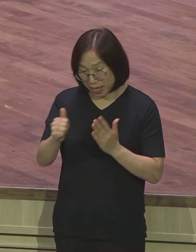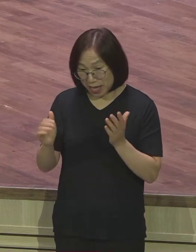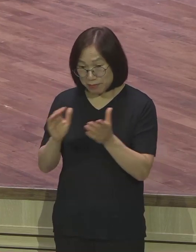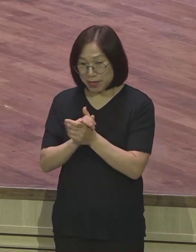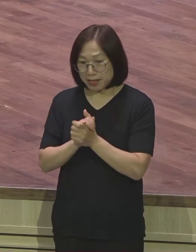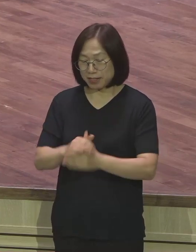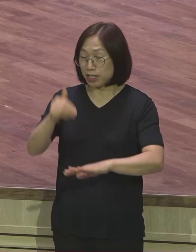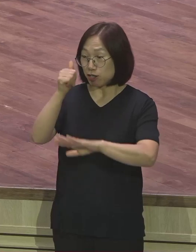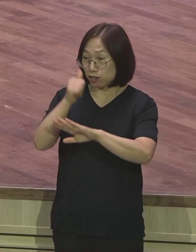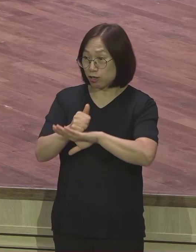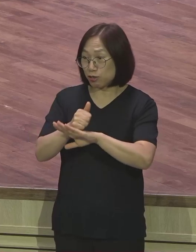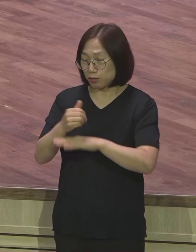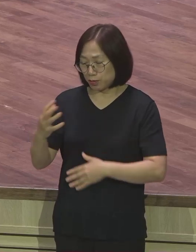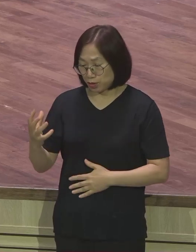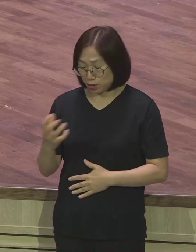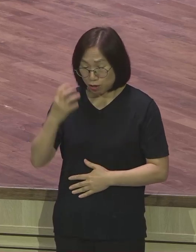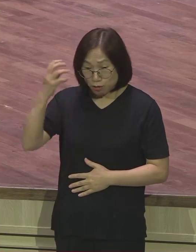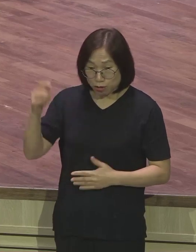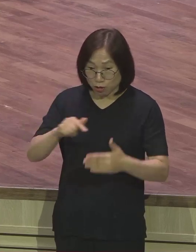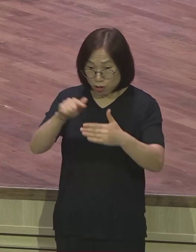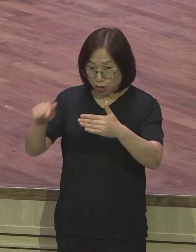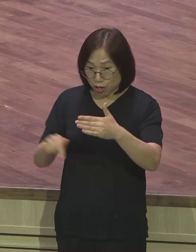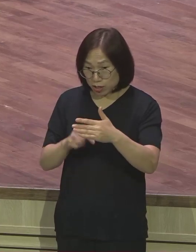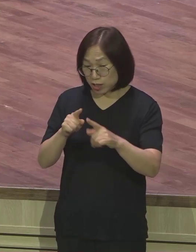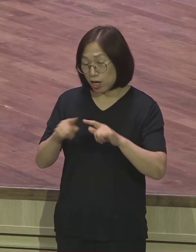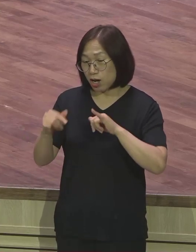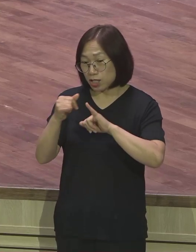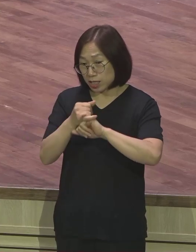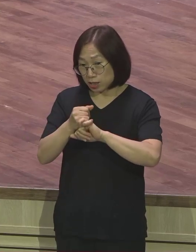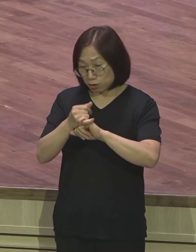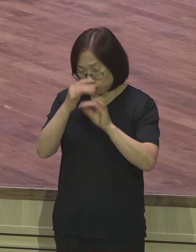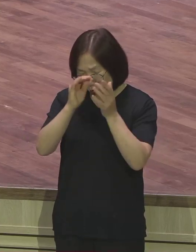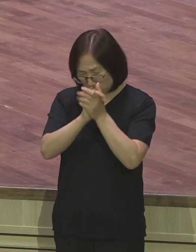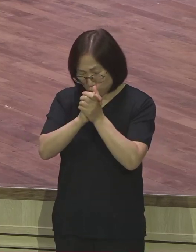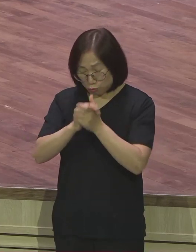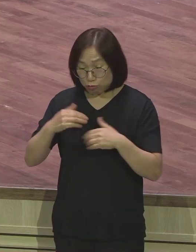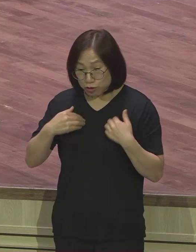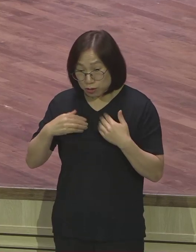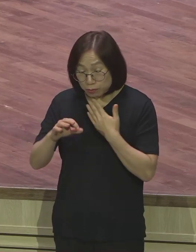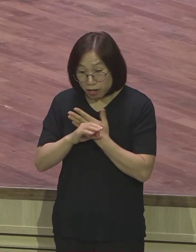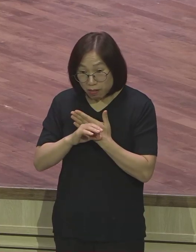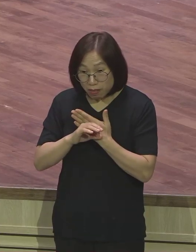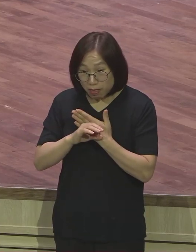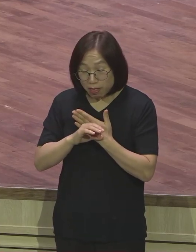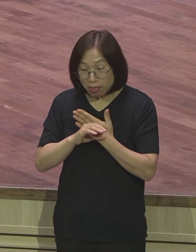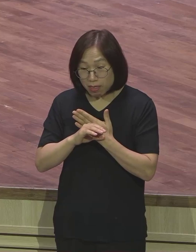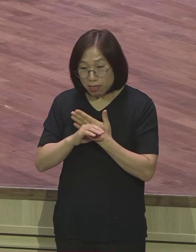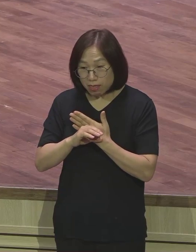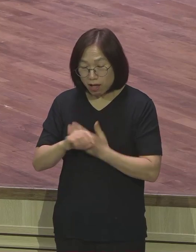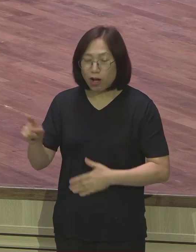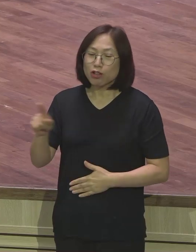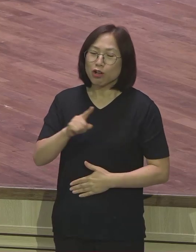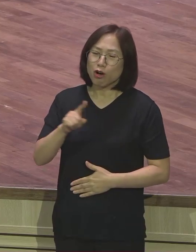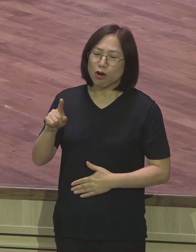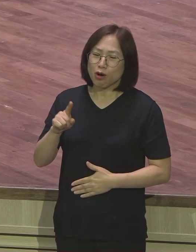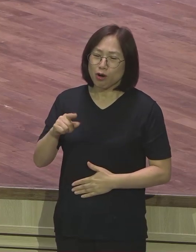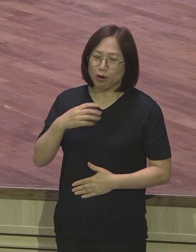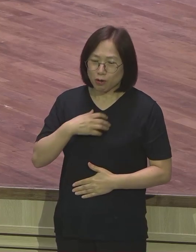성령 안에서 언약적 기도를 누린다라면 여러분들은 그 어떤 것도 걱정하실 필요가